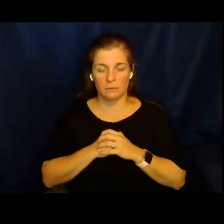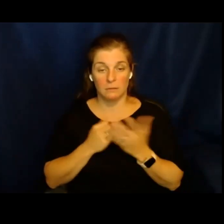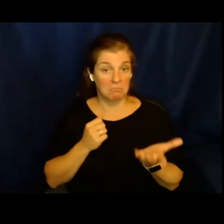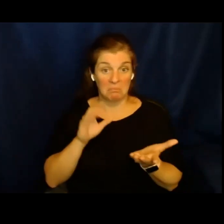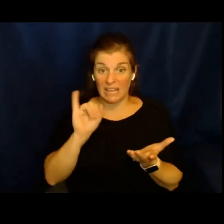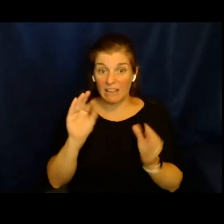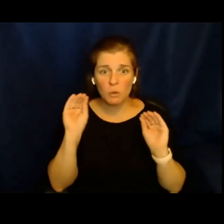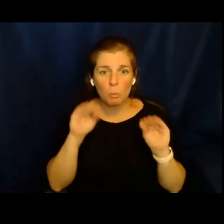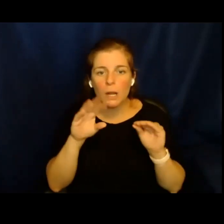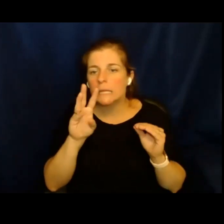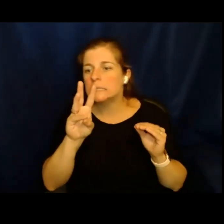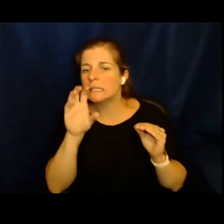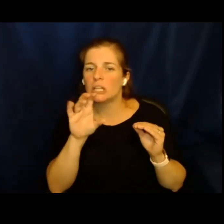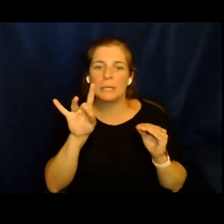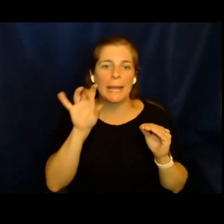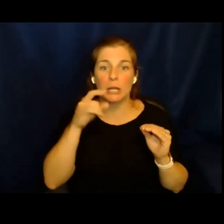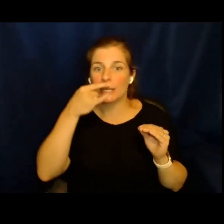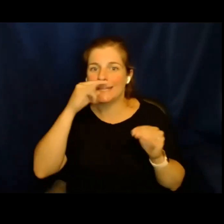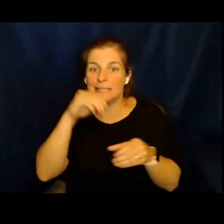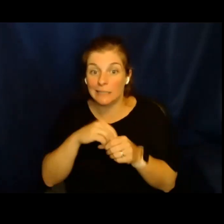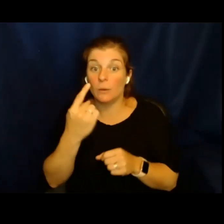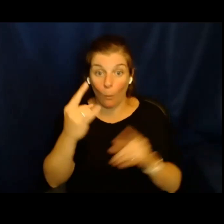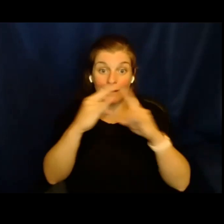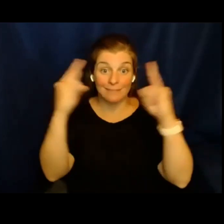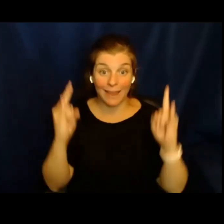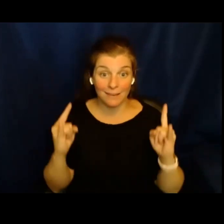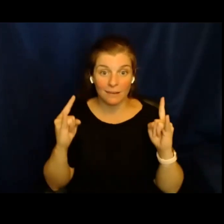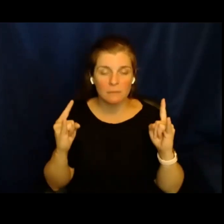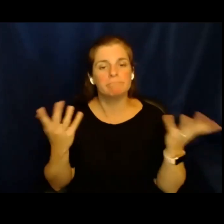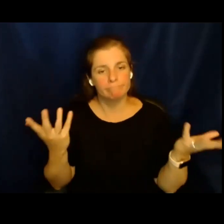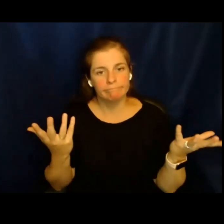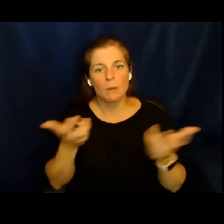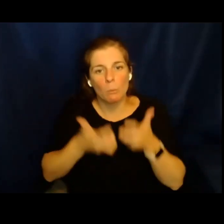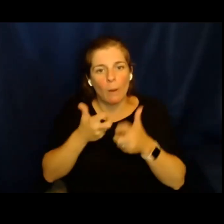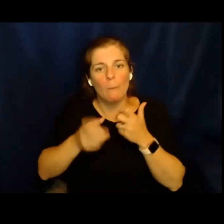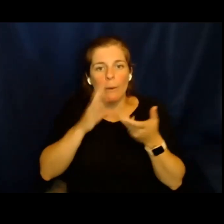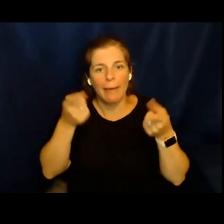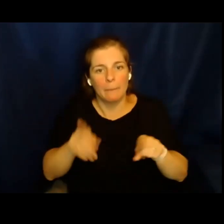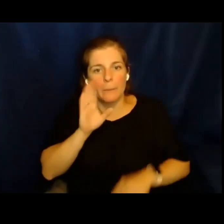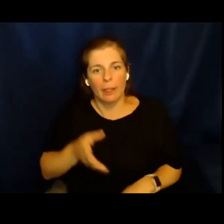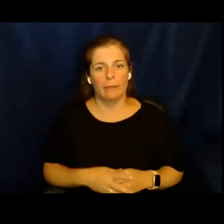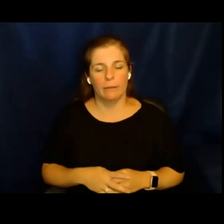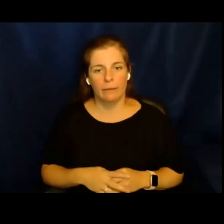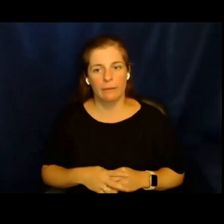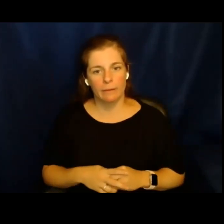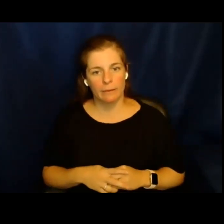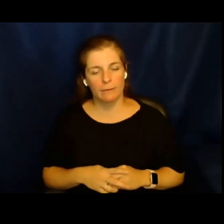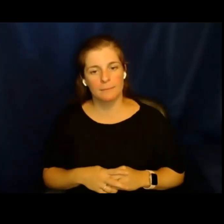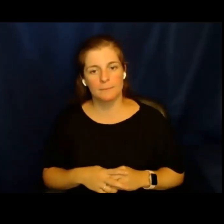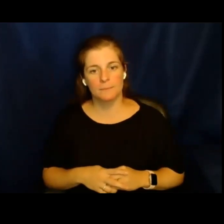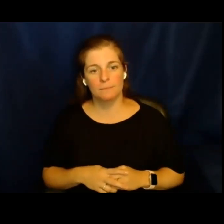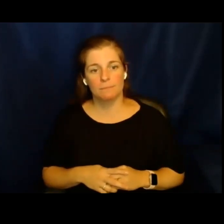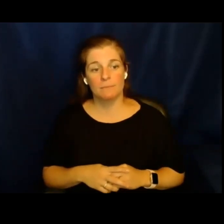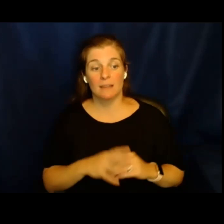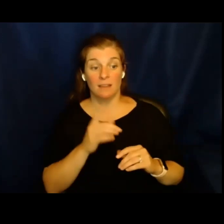para convivir. Y si ponen a 600, 800 chicos en una tienda de campaña, surgirán problemas, por supuesto. Y